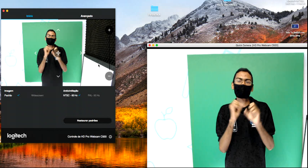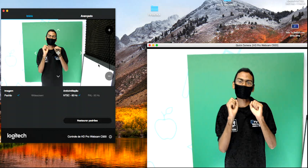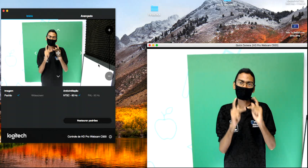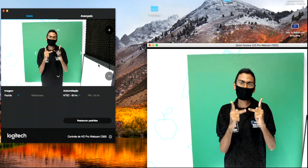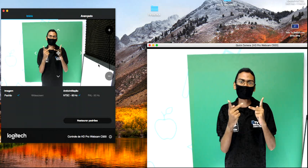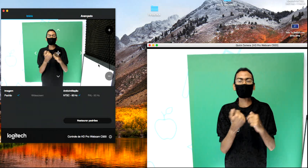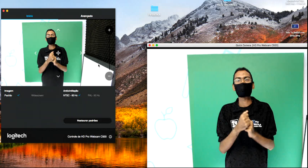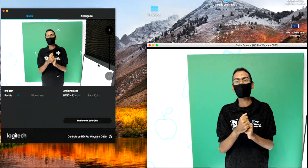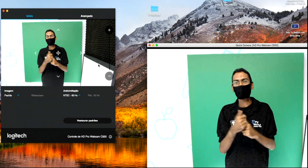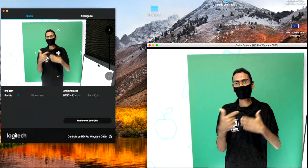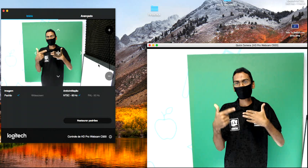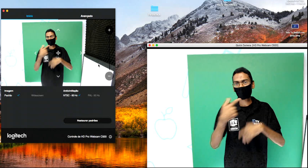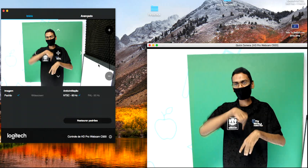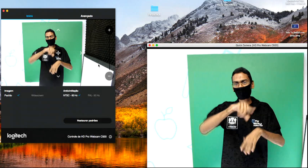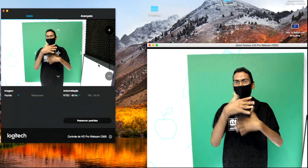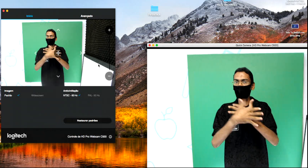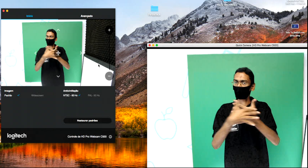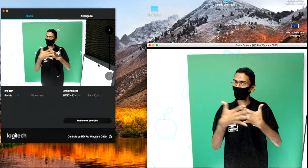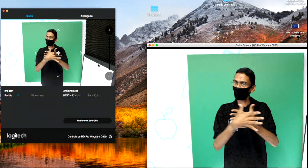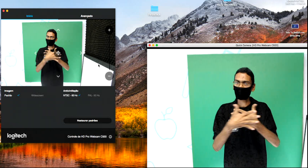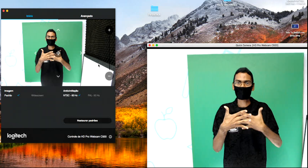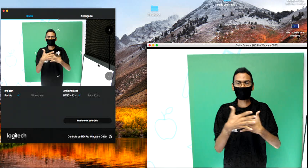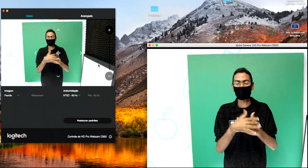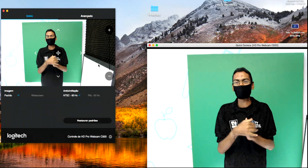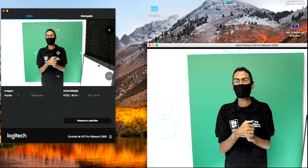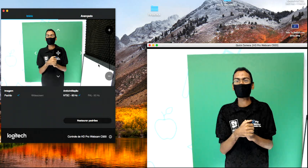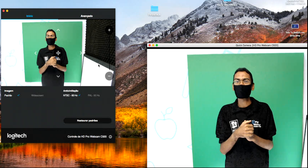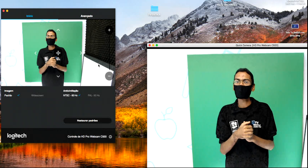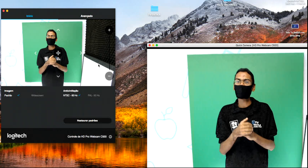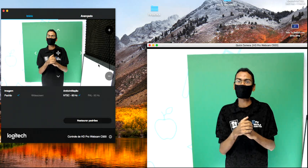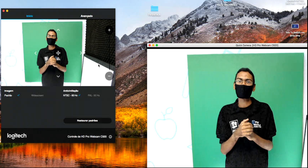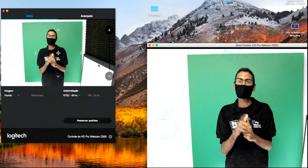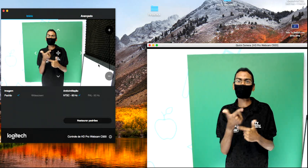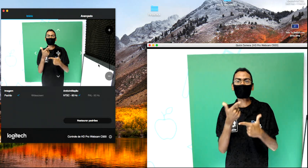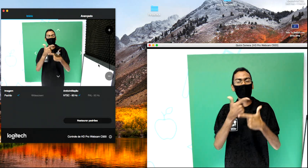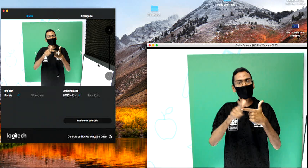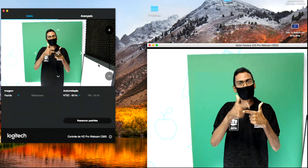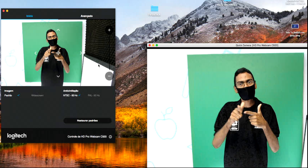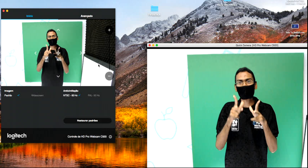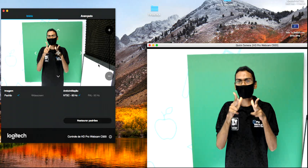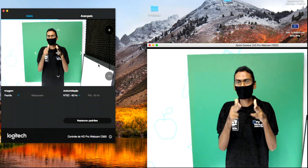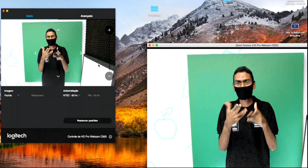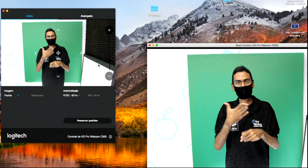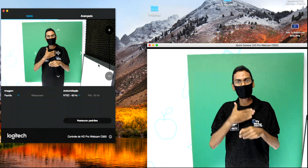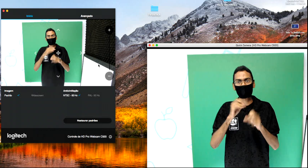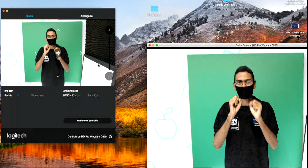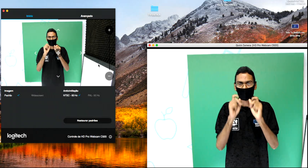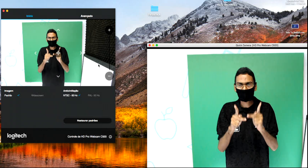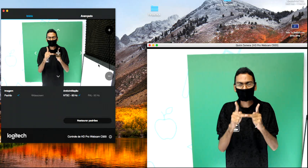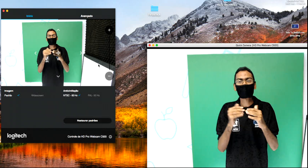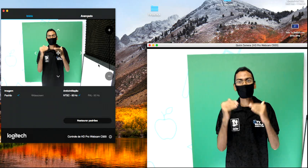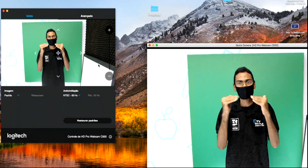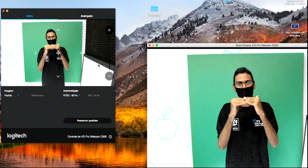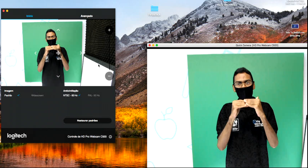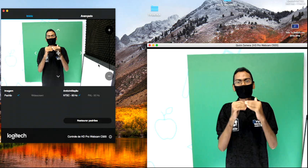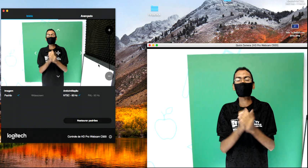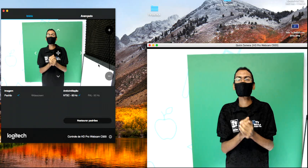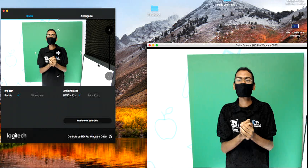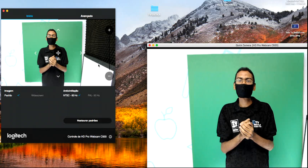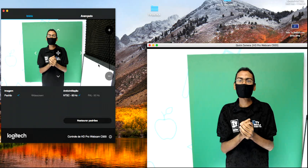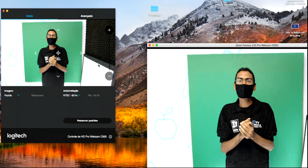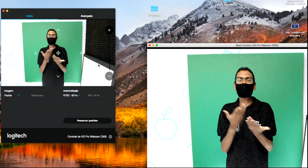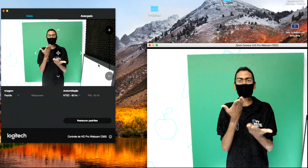Na nossa cidade. Então não tem problema, não precisa estar exatamente igual ao meu. Combinado? Vamos lá para a nossa aula de hoje.